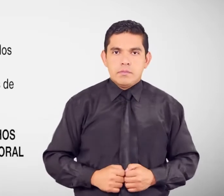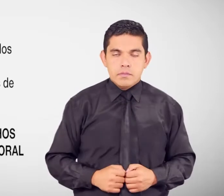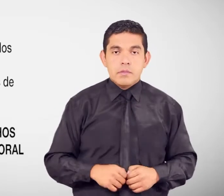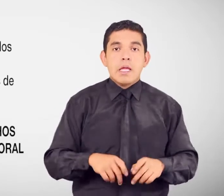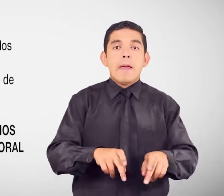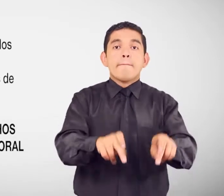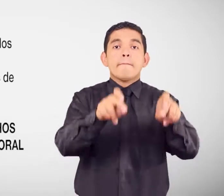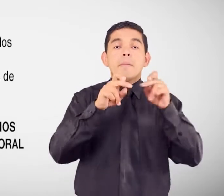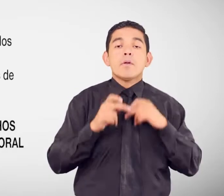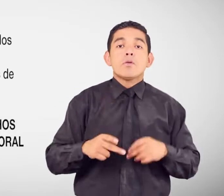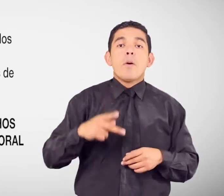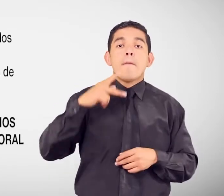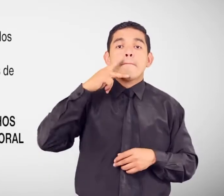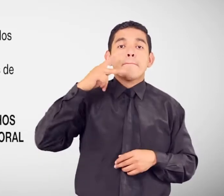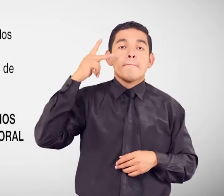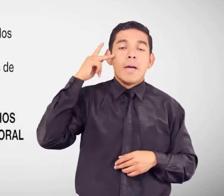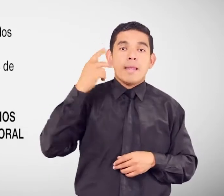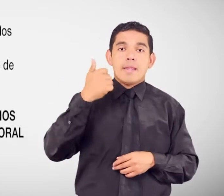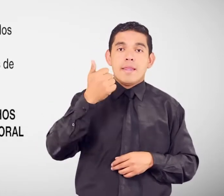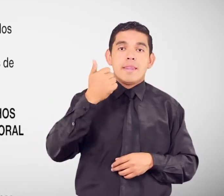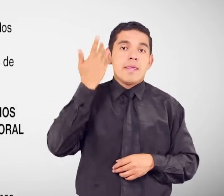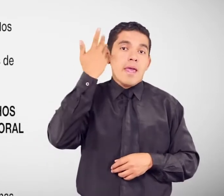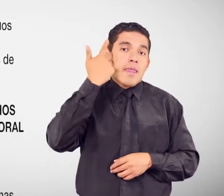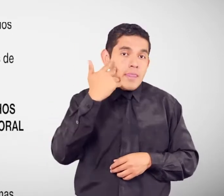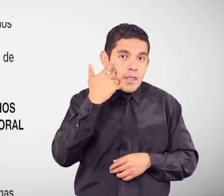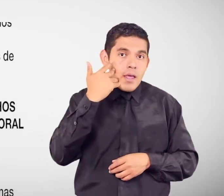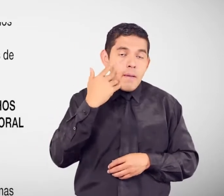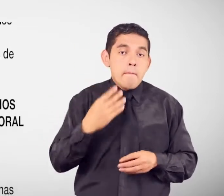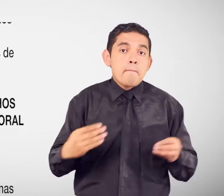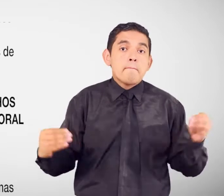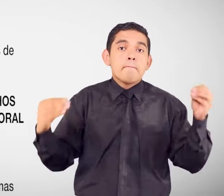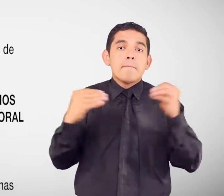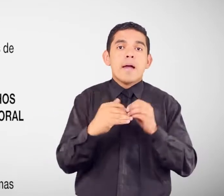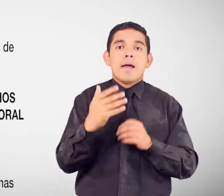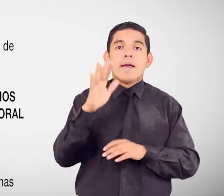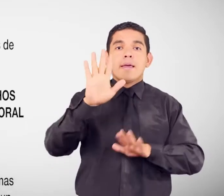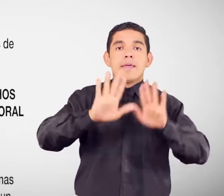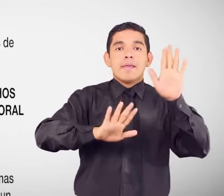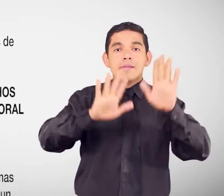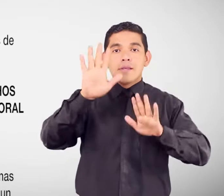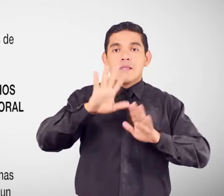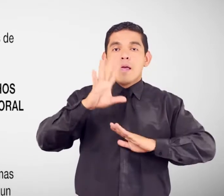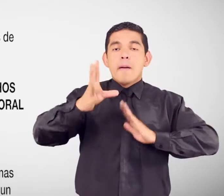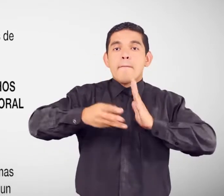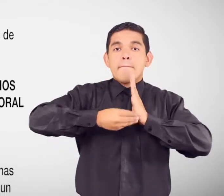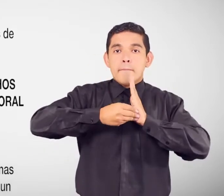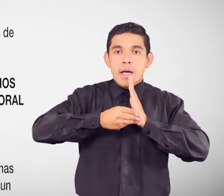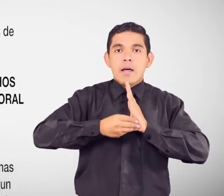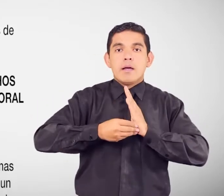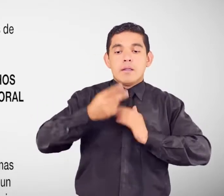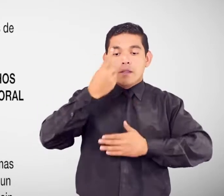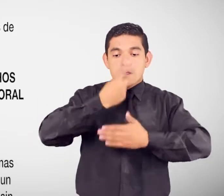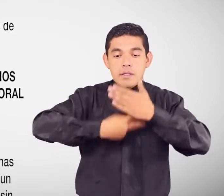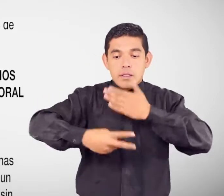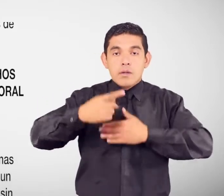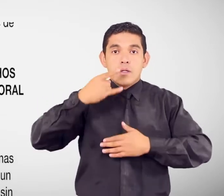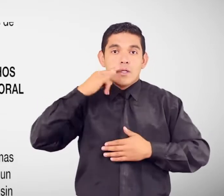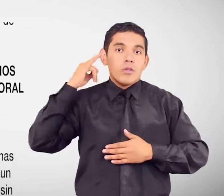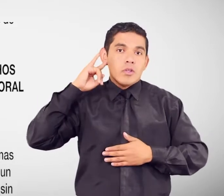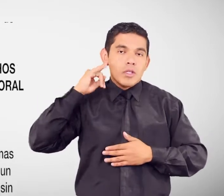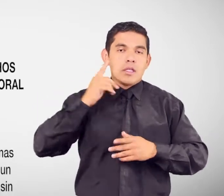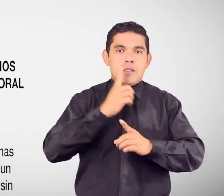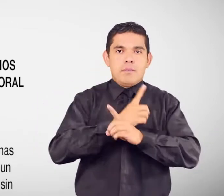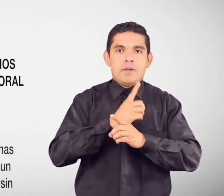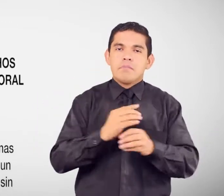paternidad de 10 días Los cuales se ampliarán Por 15 días adicionales En el caso de nacimientos de niñas O niños con